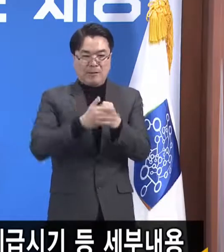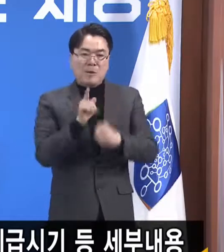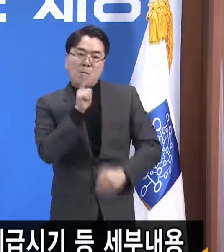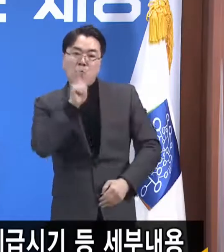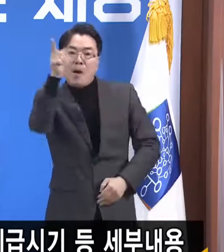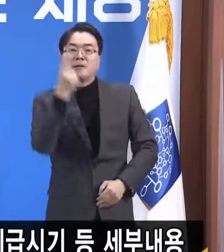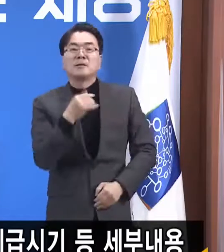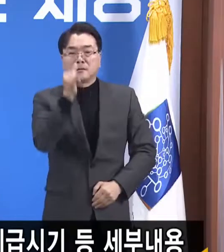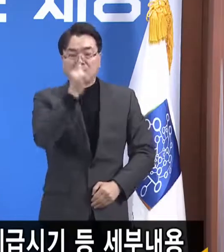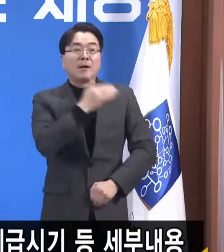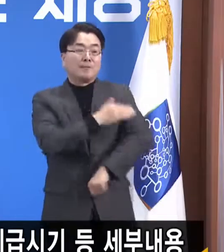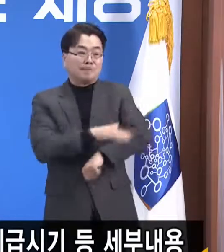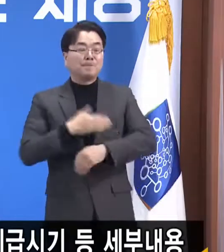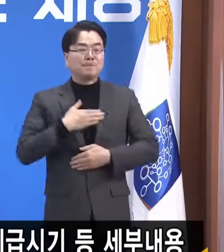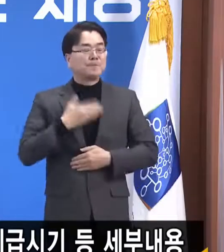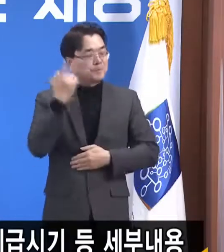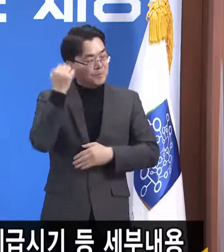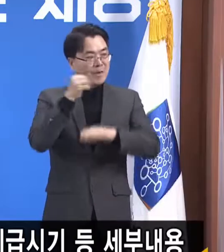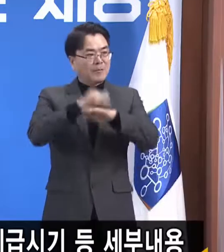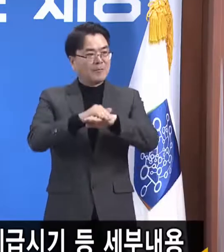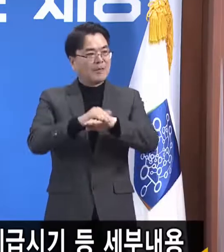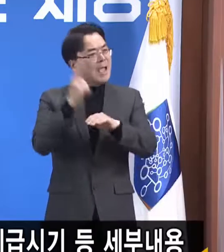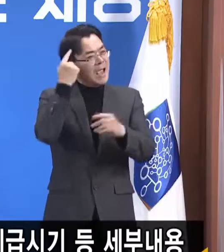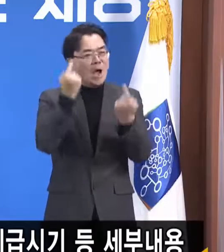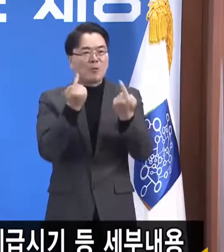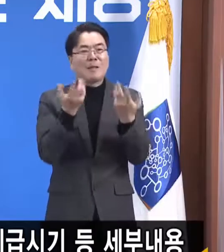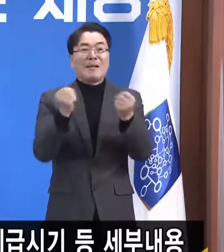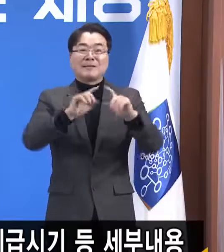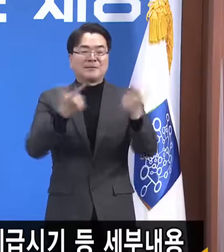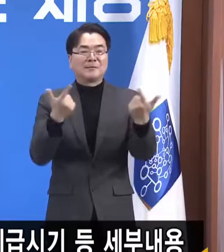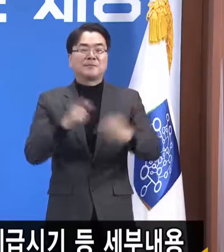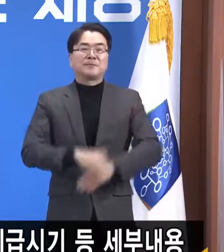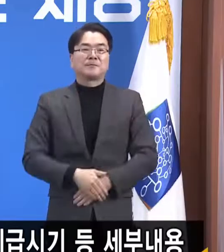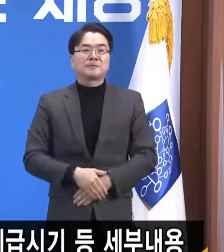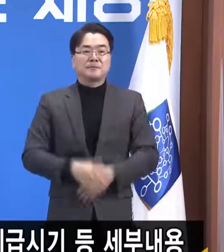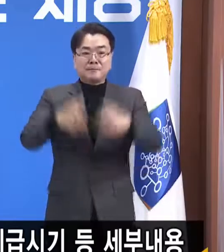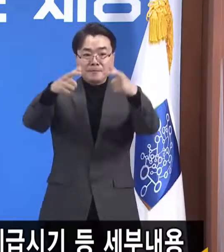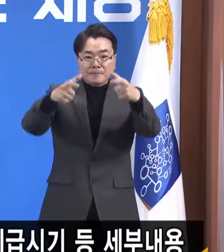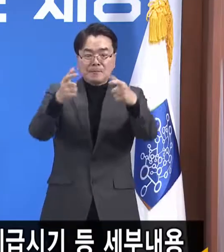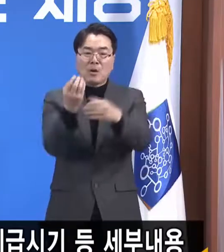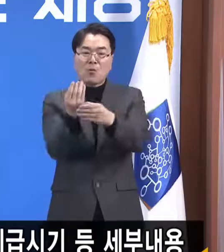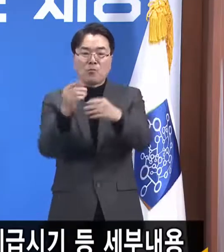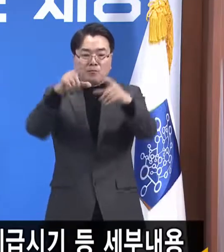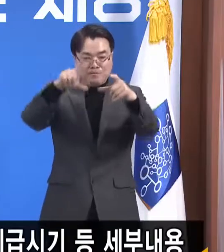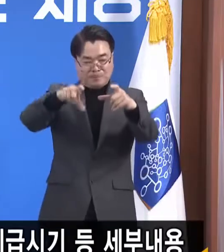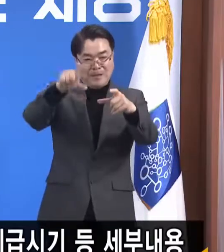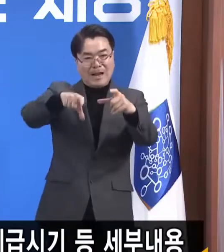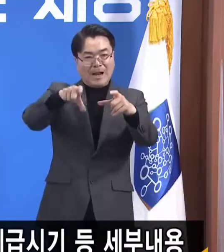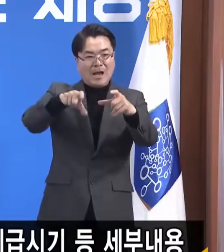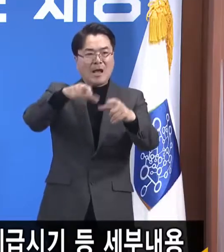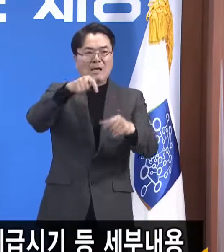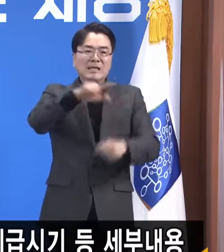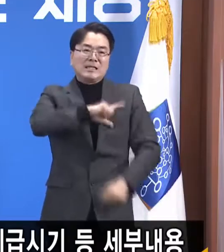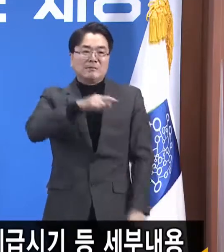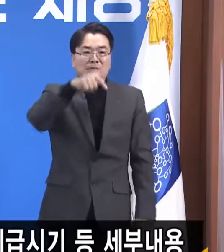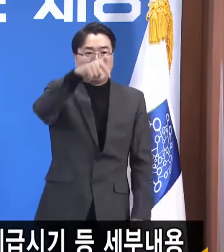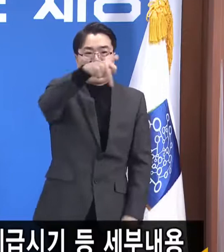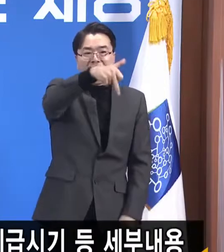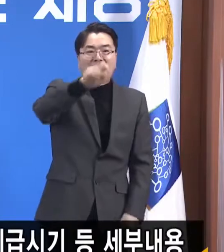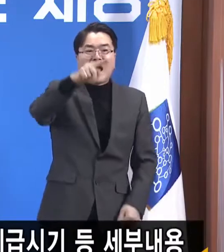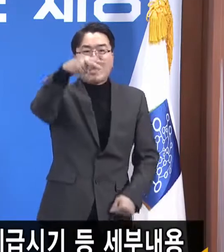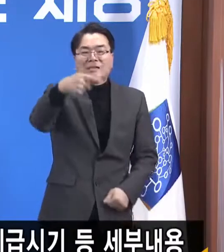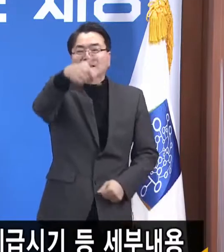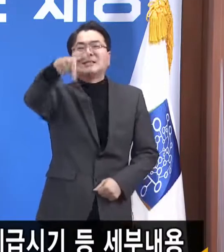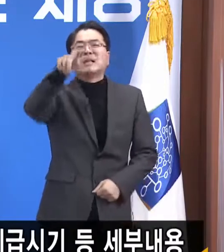의외로 그렇게 많지는 않았습니다. 지역화폐 중고거래 등 소위 카드깡이나 지역화폐